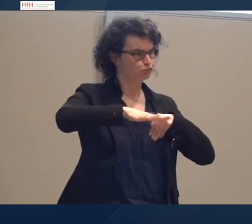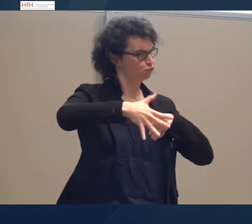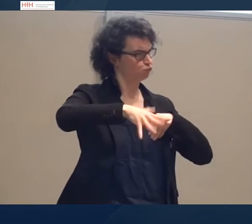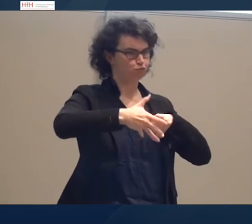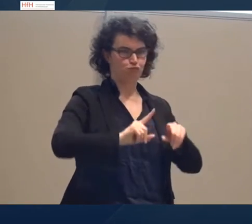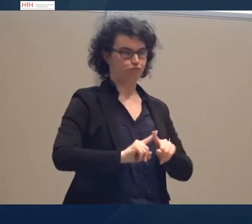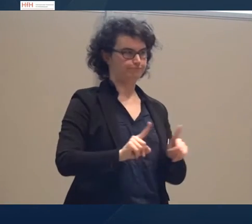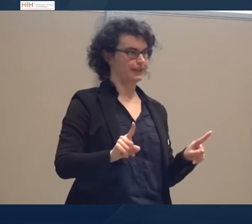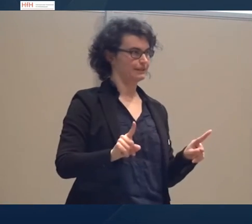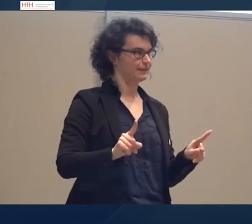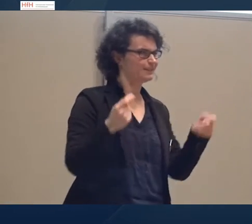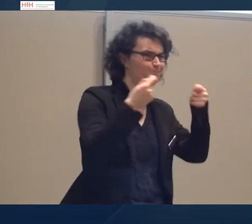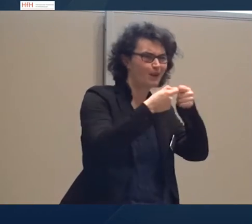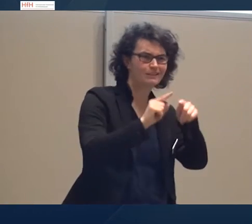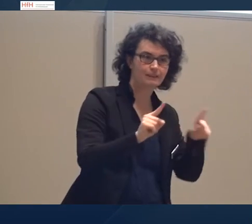passt nicht mit unseren Erwartungen.